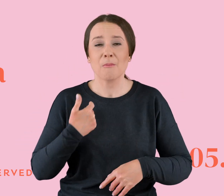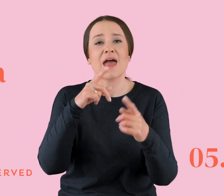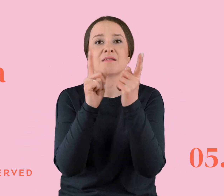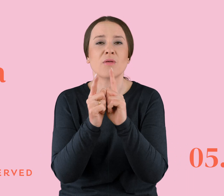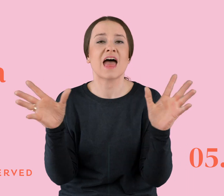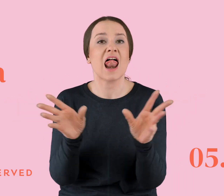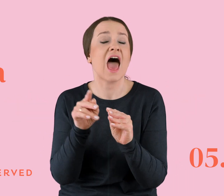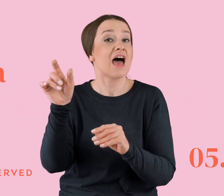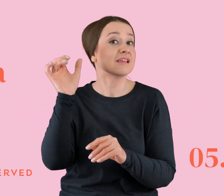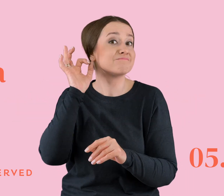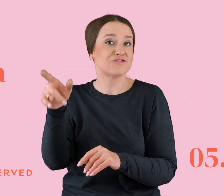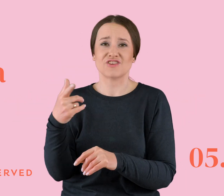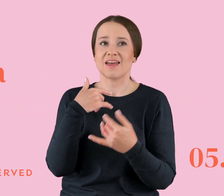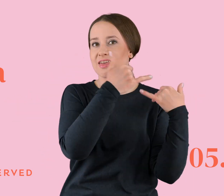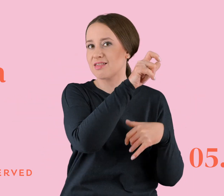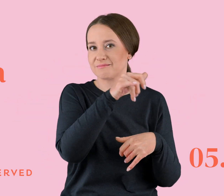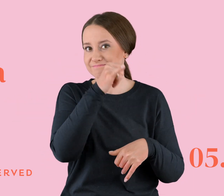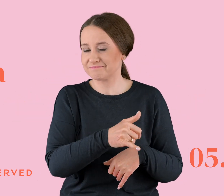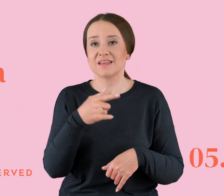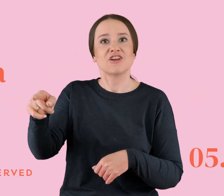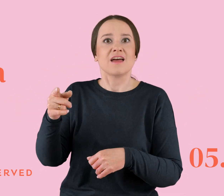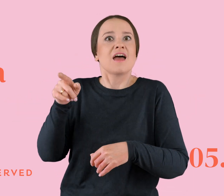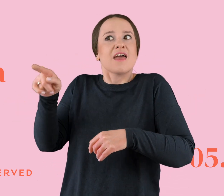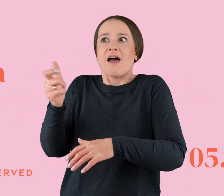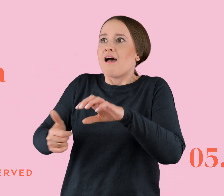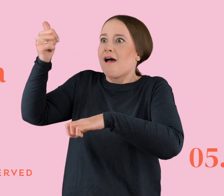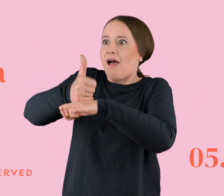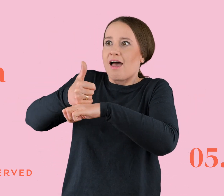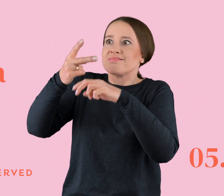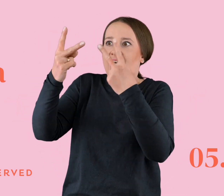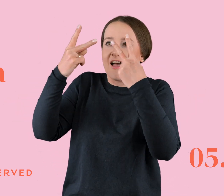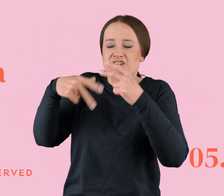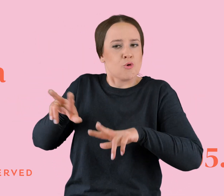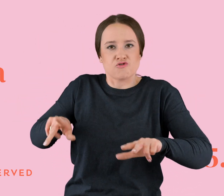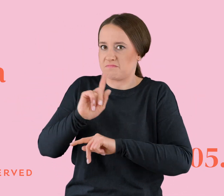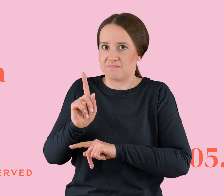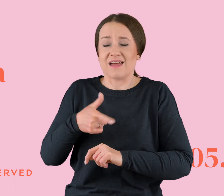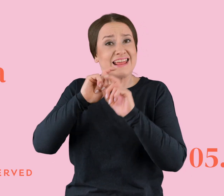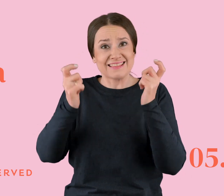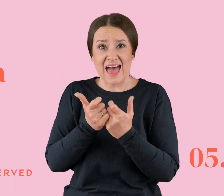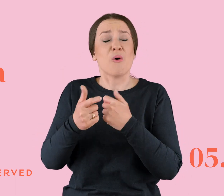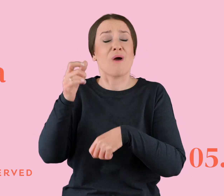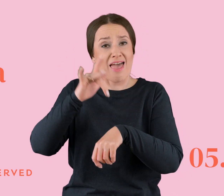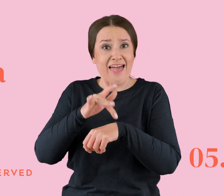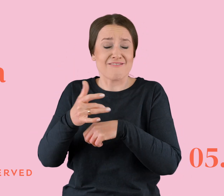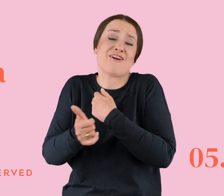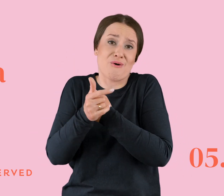z nią i nie mogłem z nikim innym. Stawiałam ją nawet ponad rodziną, co skutkowało tym, że przez cały okres naszej relacji, począwszy od wejścia w ten związek,